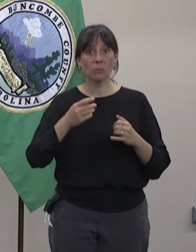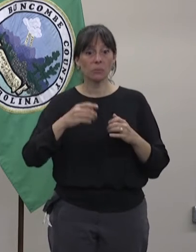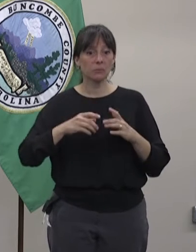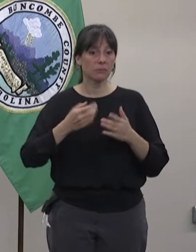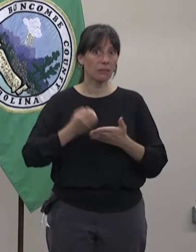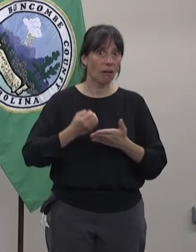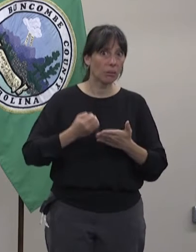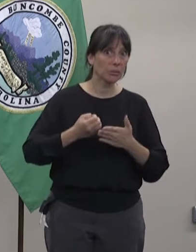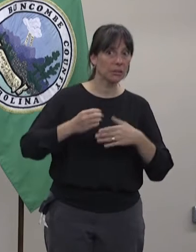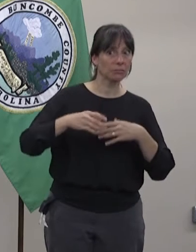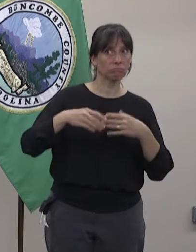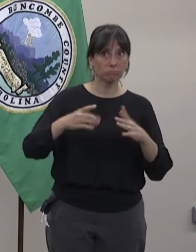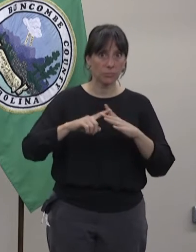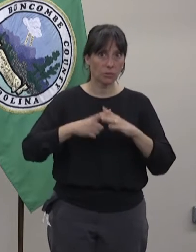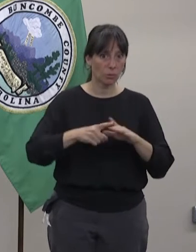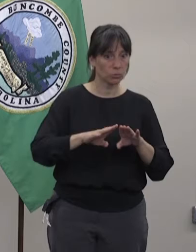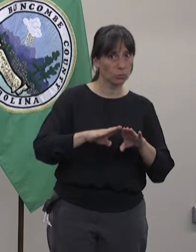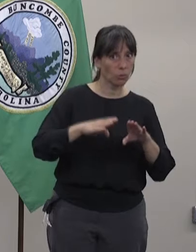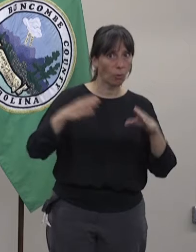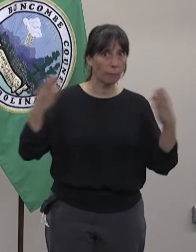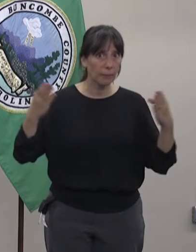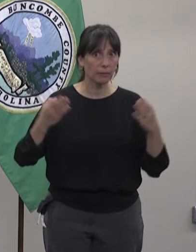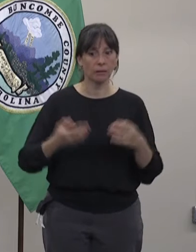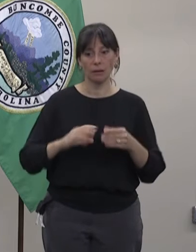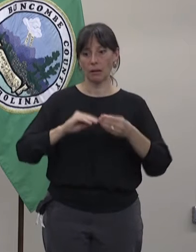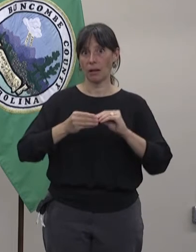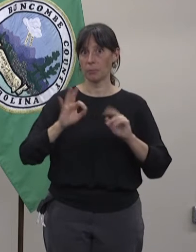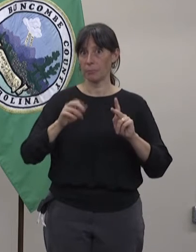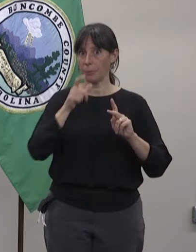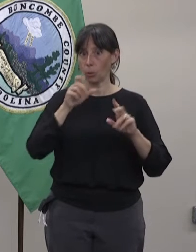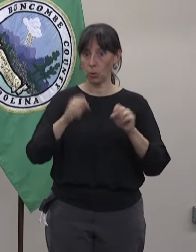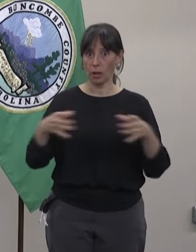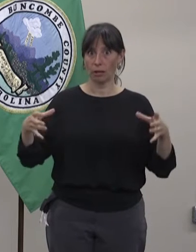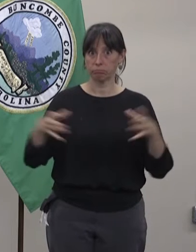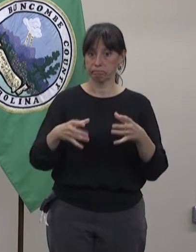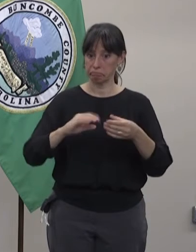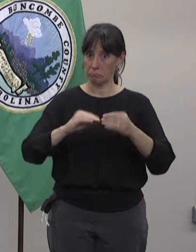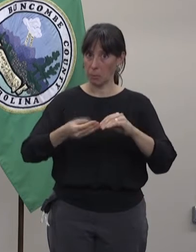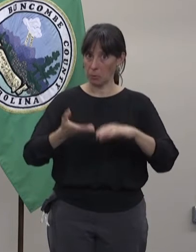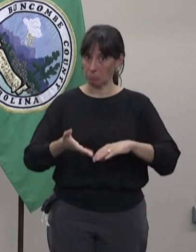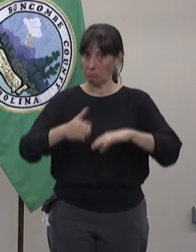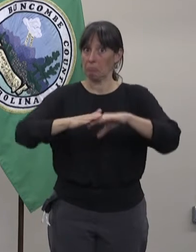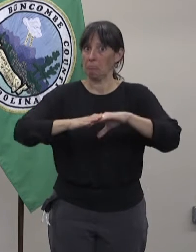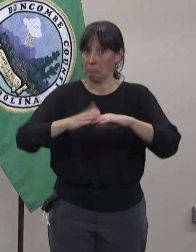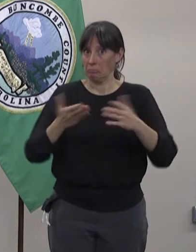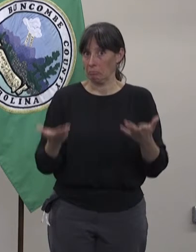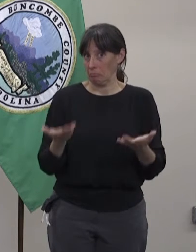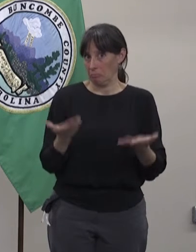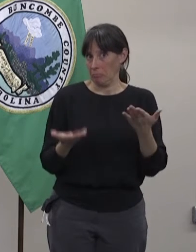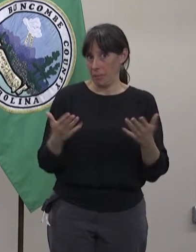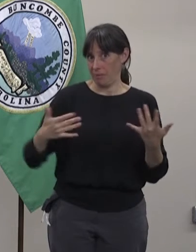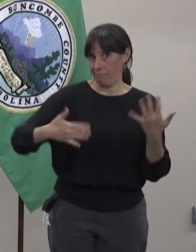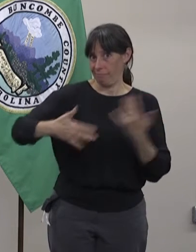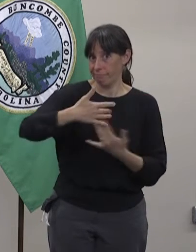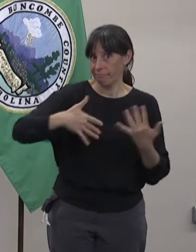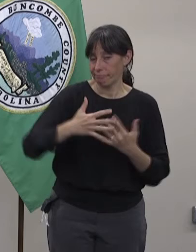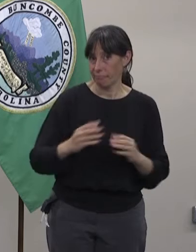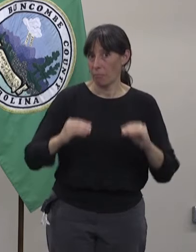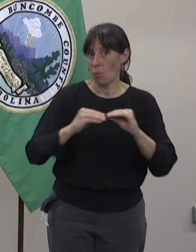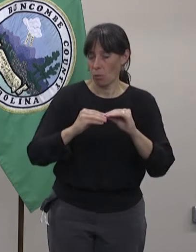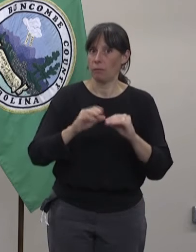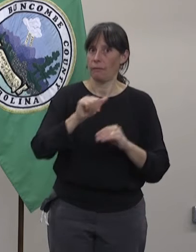cuarentena y para que se te hagan las pruebas. Según vemos que están abriendo partes de nuestra